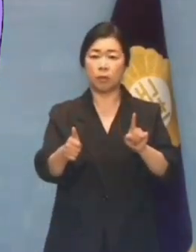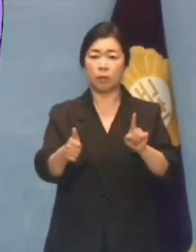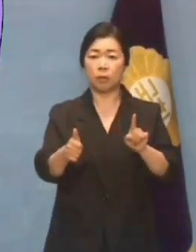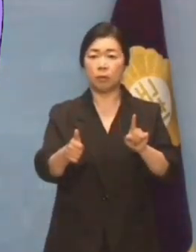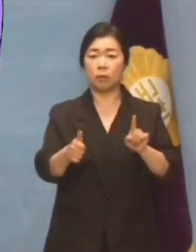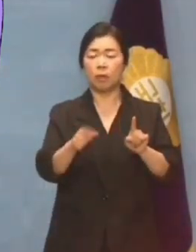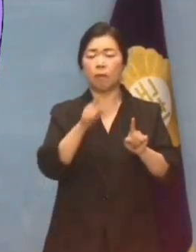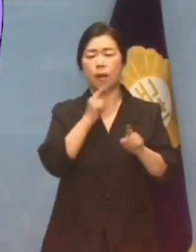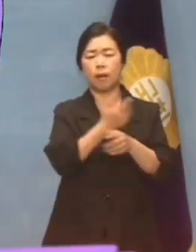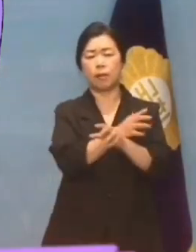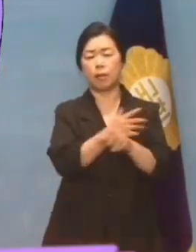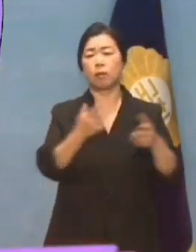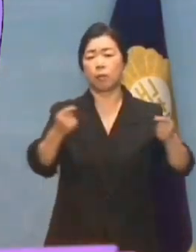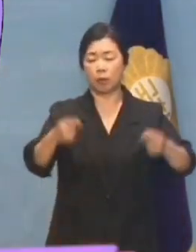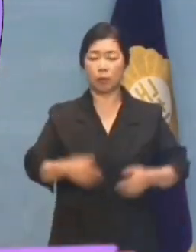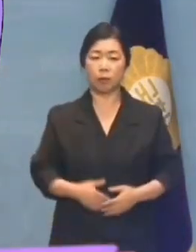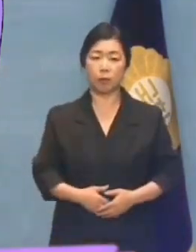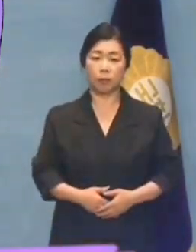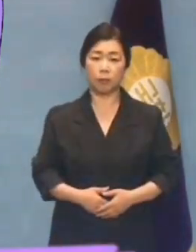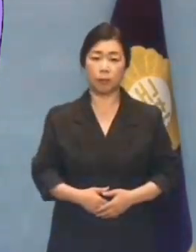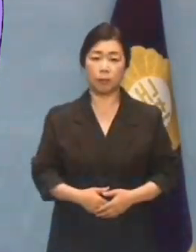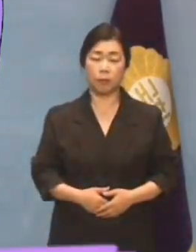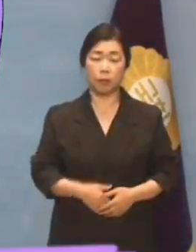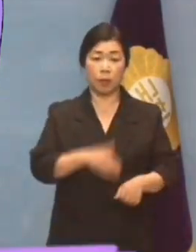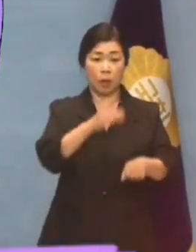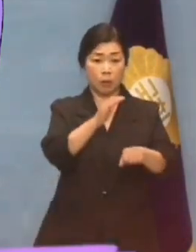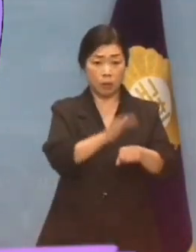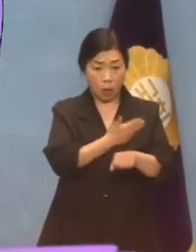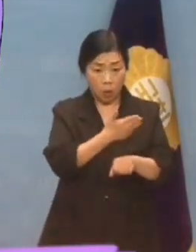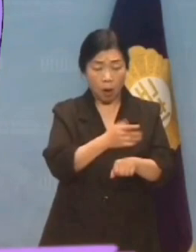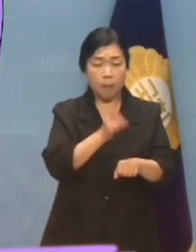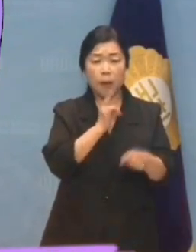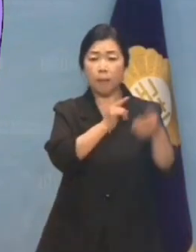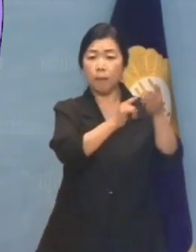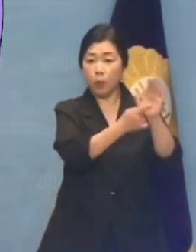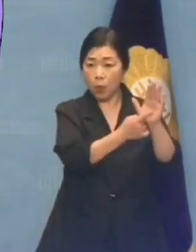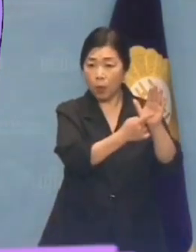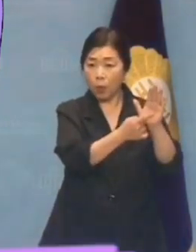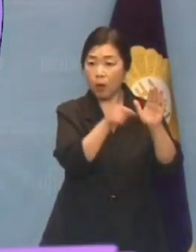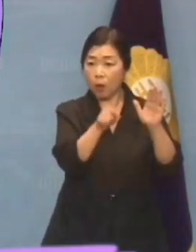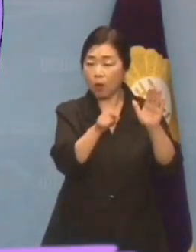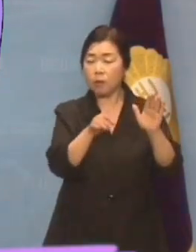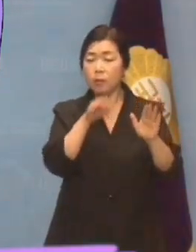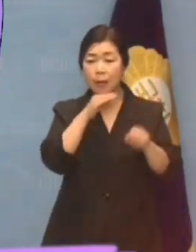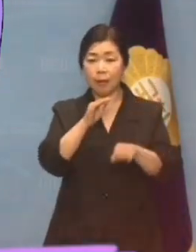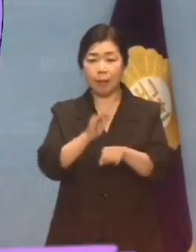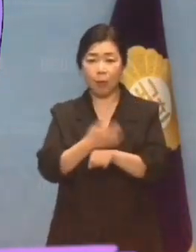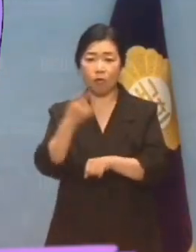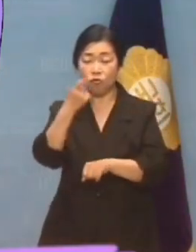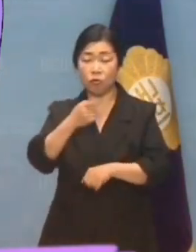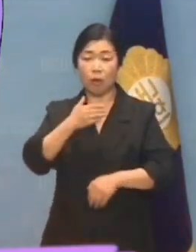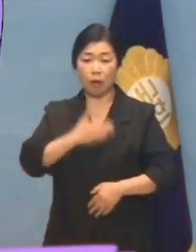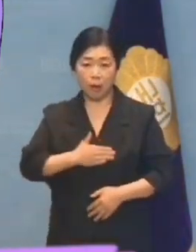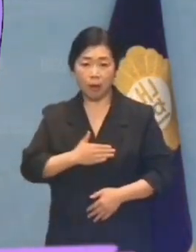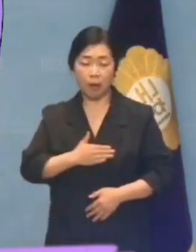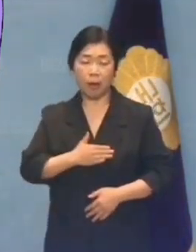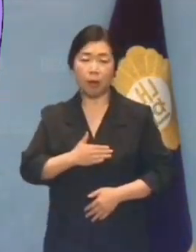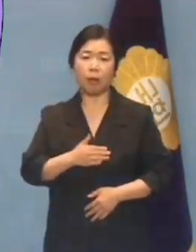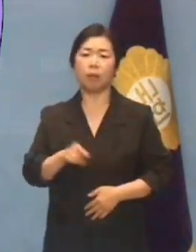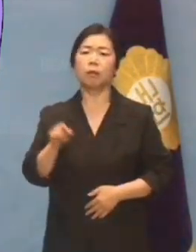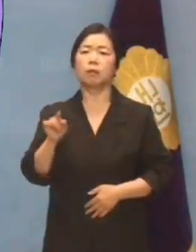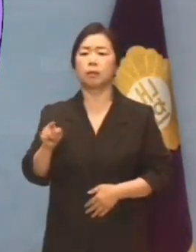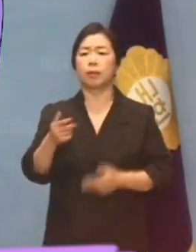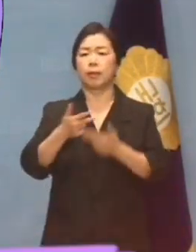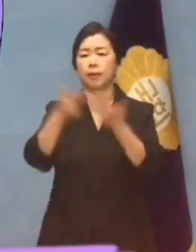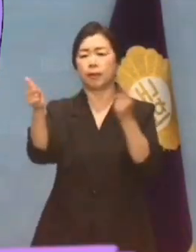였습니다. 사과한다고 했더니 진짜 사과한 줄 알더라. 이것이 이 대표의 본 모습입니다.